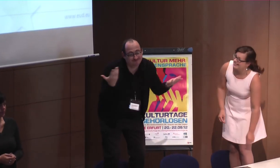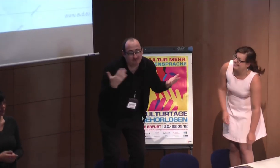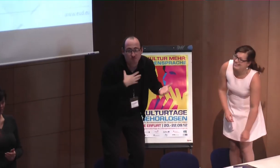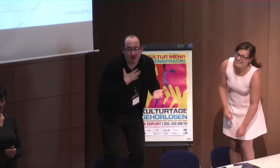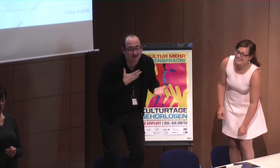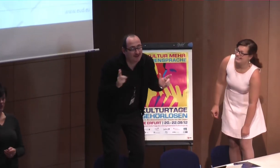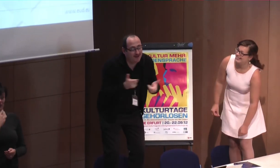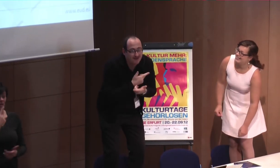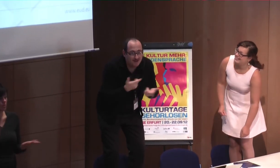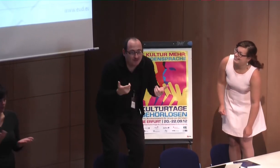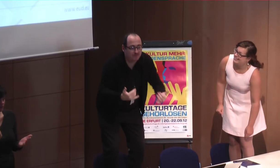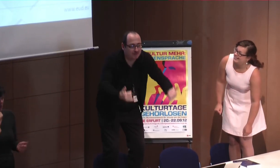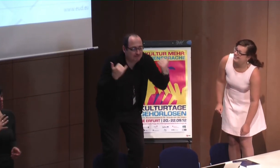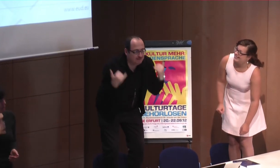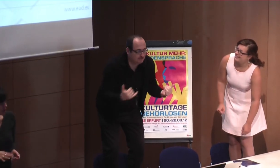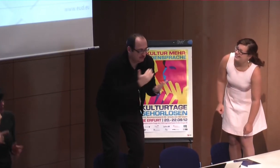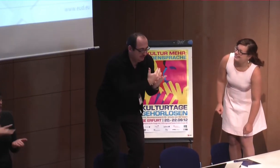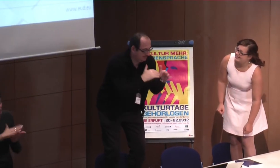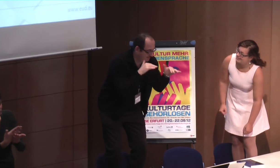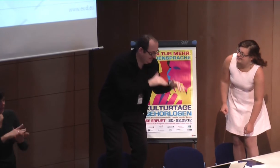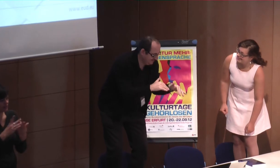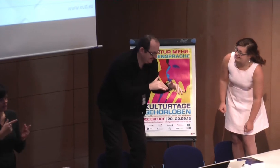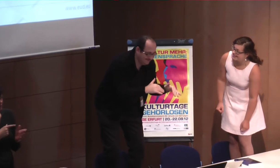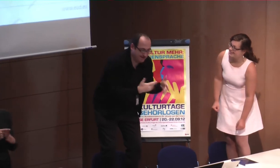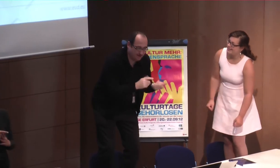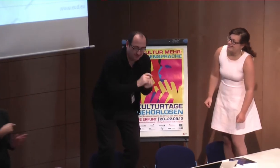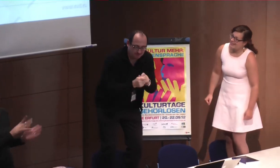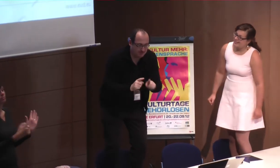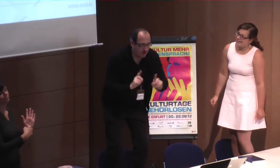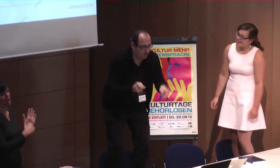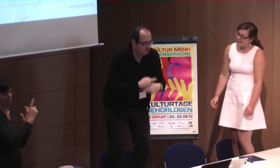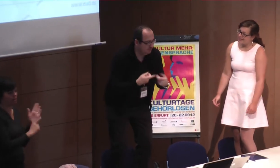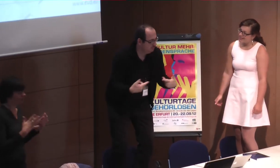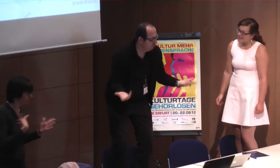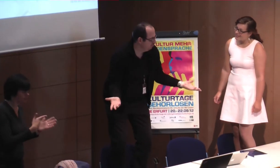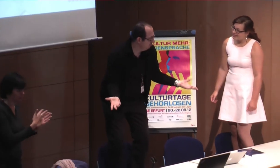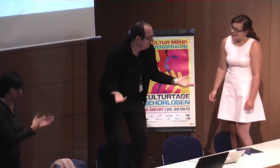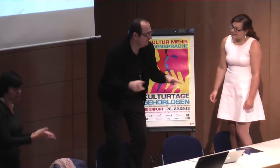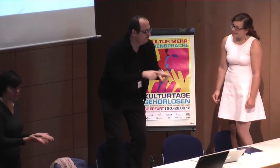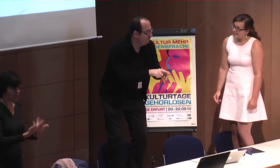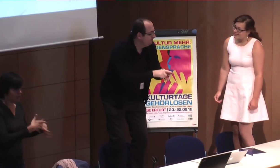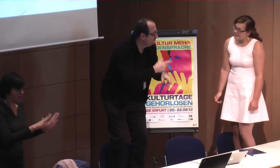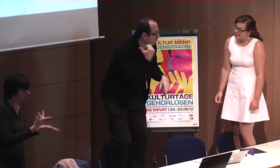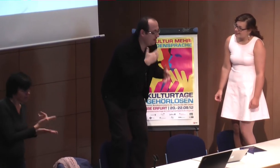Das ist die Erfahrungen, die ich habe. Im Entschiedenamt setzen Dinge nicht auf, es gibt Gesetze, aber man hat letztendlich nichts davon.